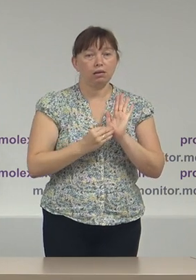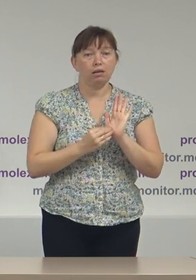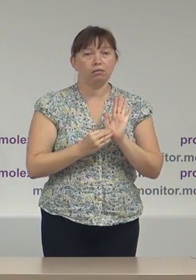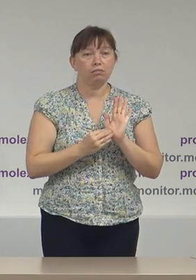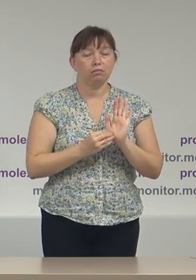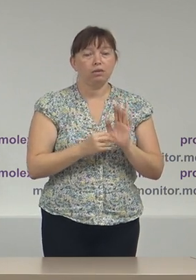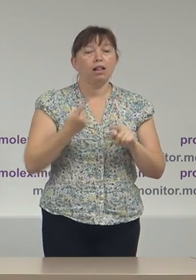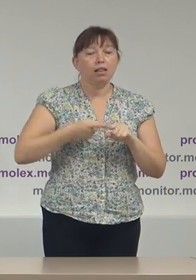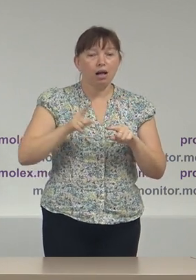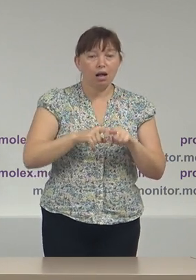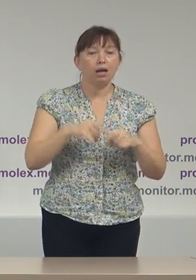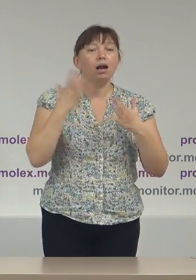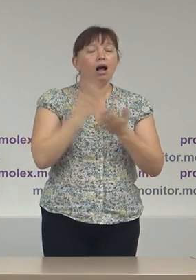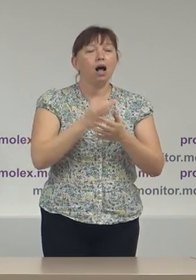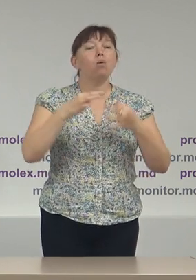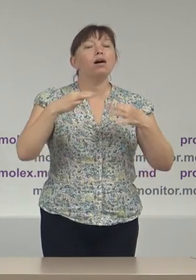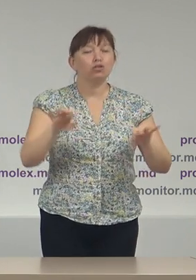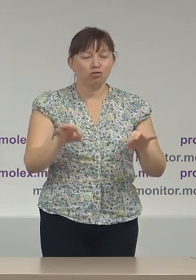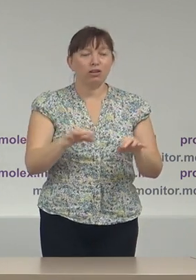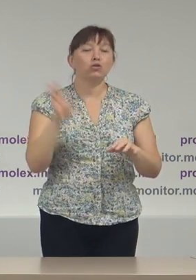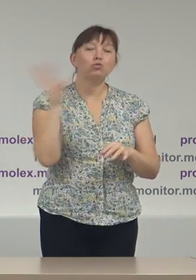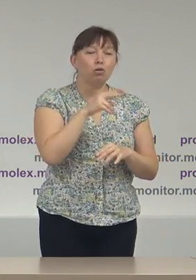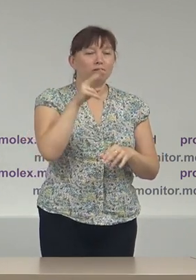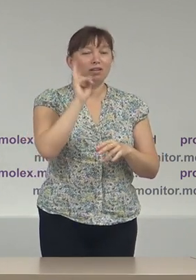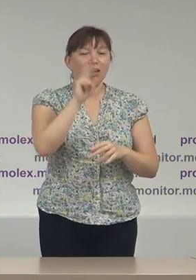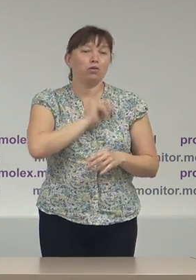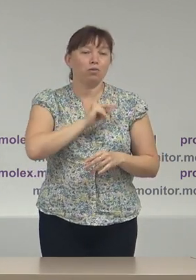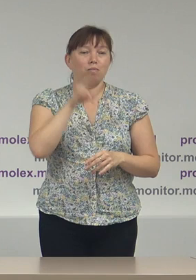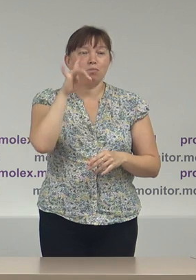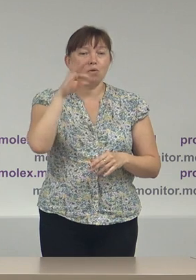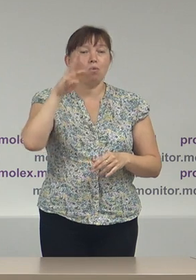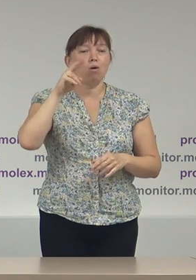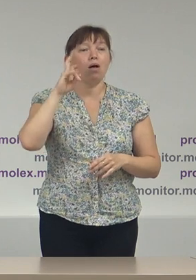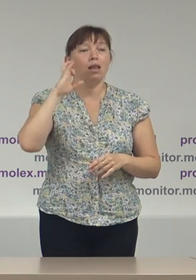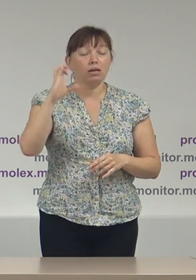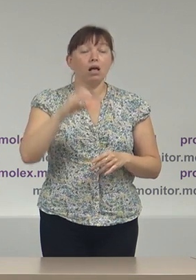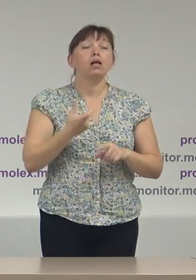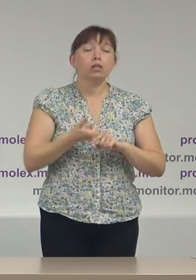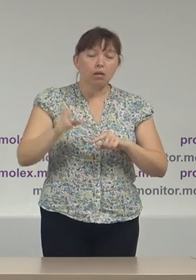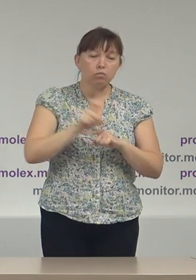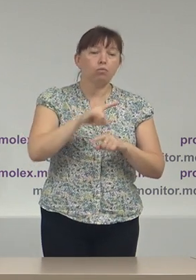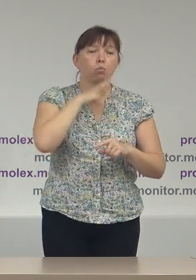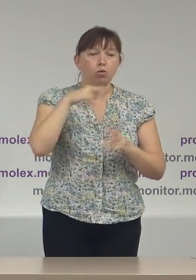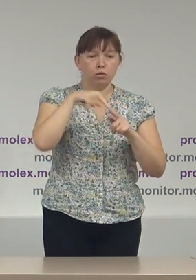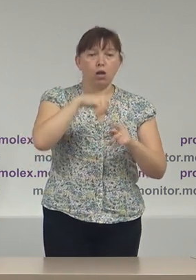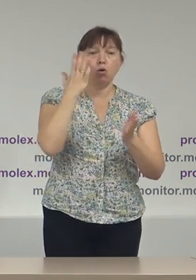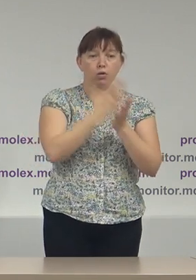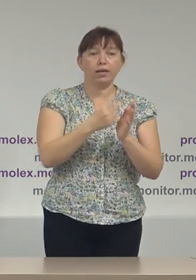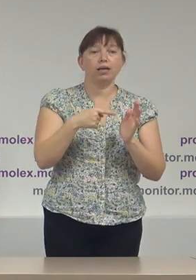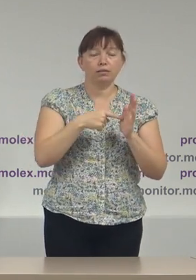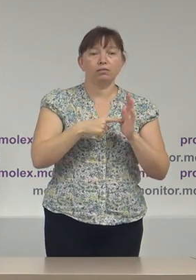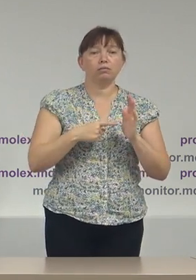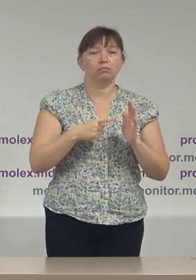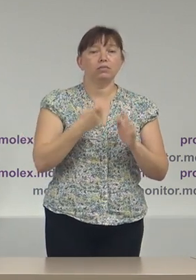la care au acces observatorii Promolex, dar este bazat, în mare parte, pe acele